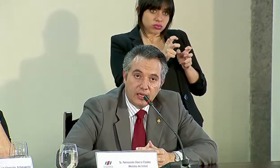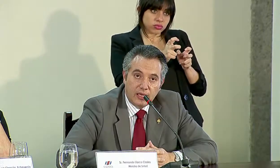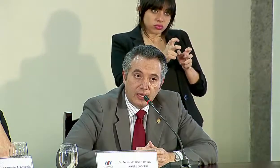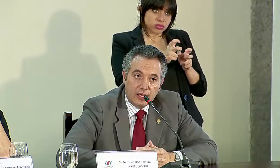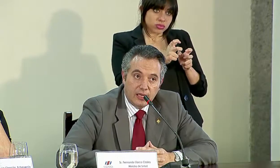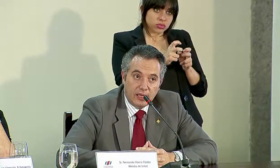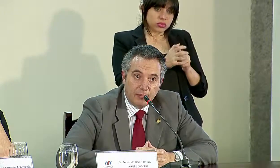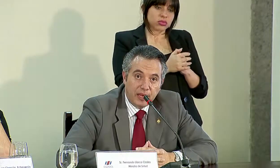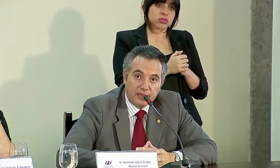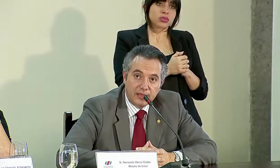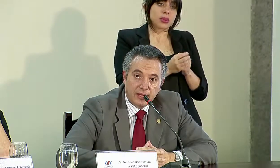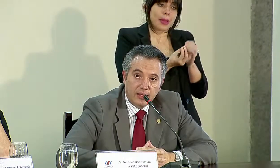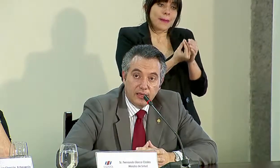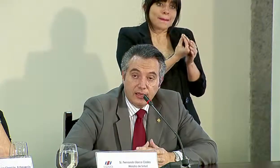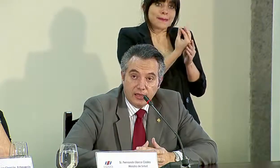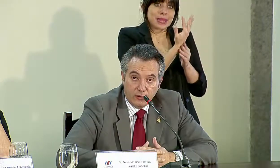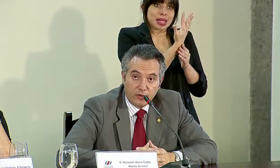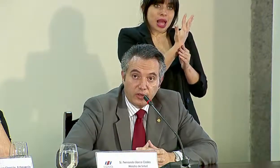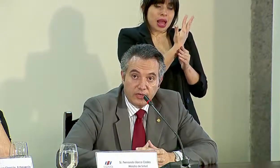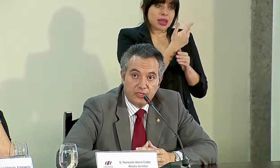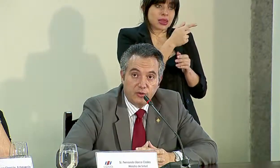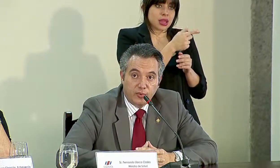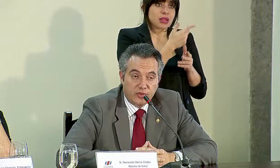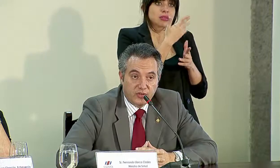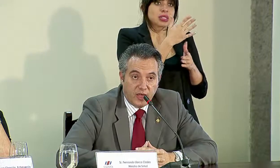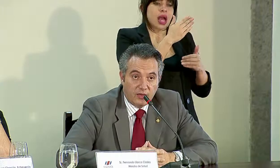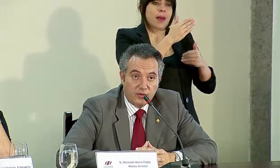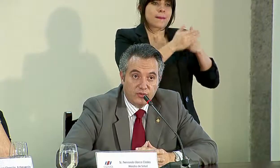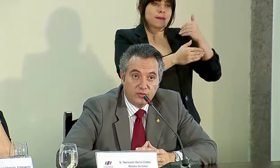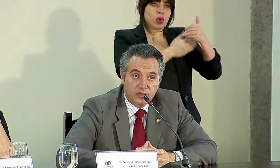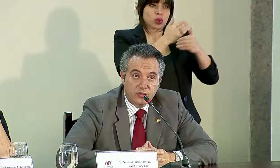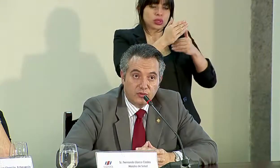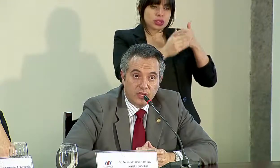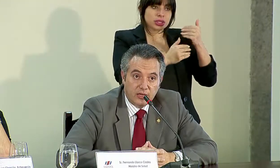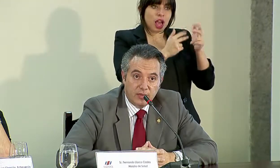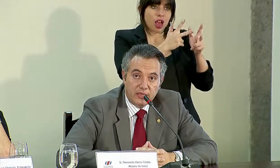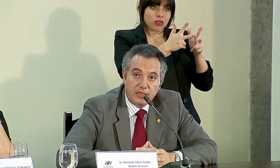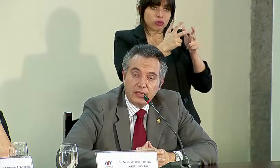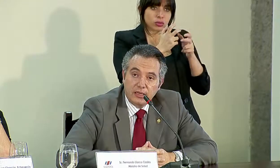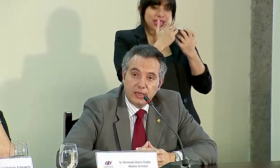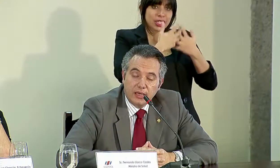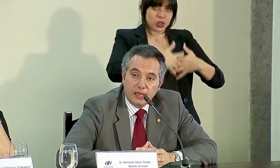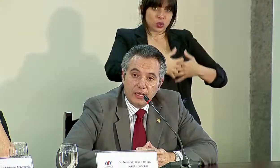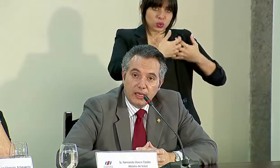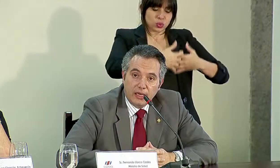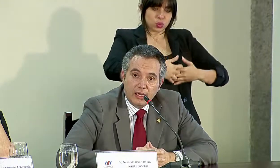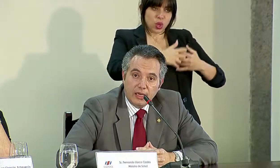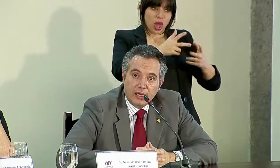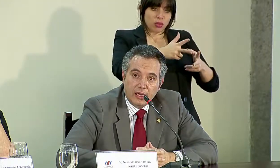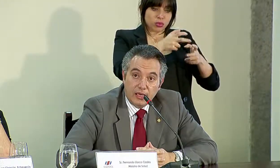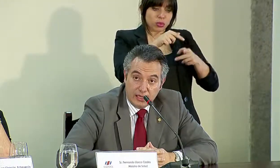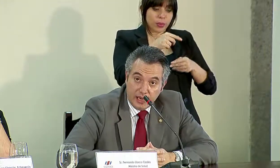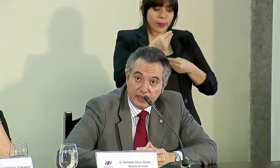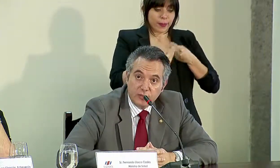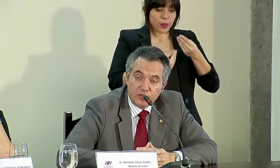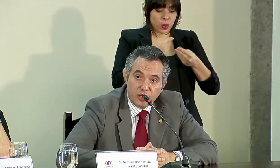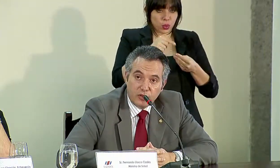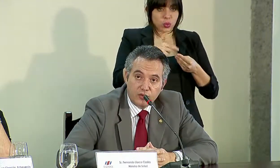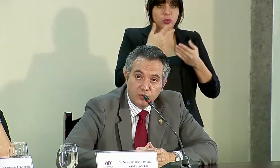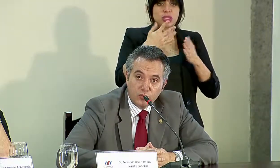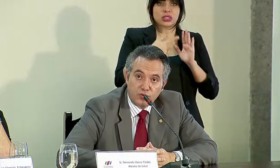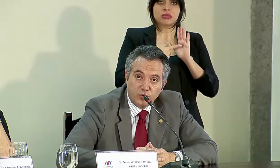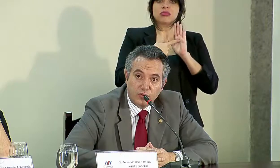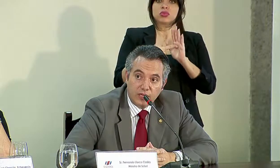la planta, luego de haber sido procesados industrialmente y han